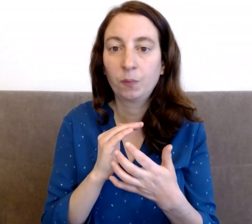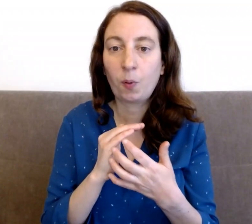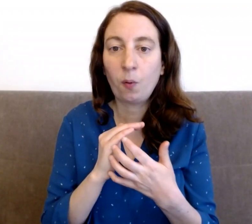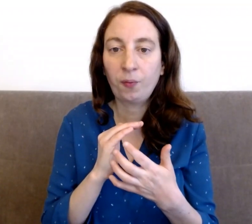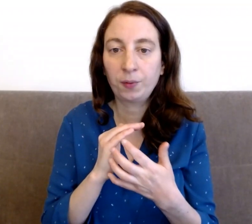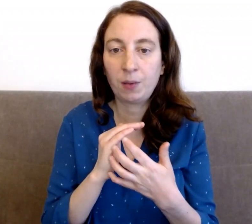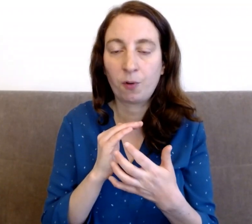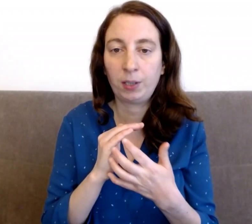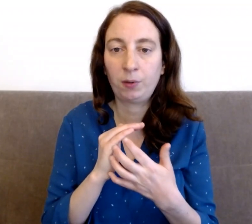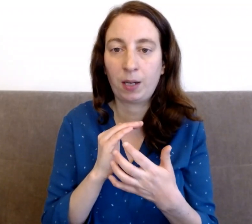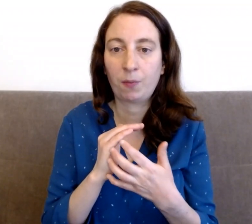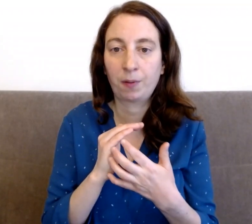profondément et totalement.